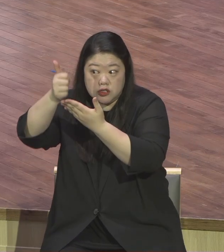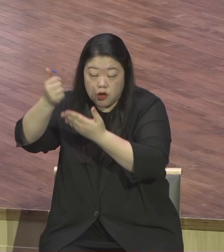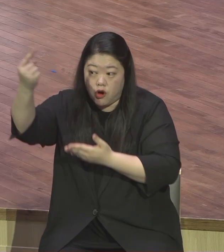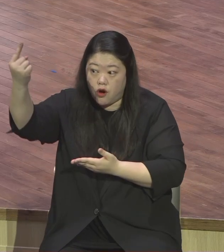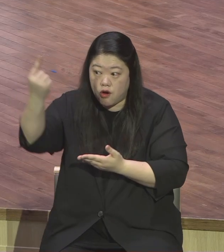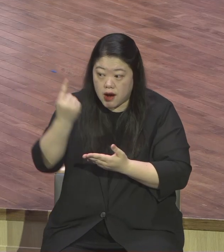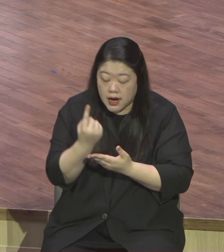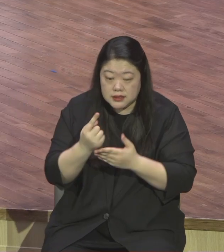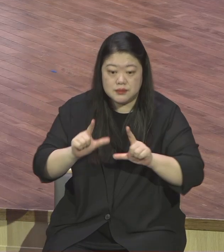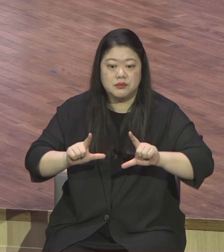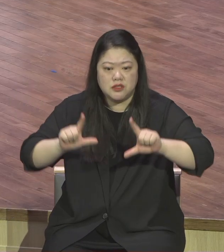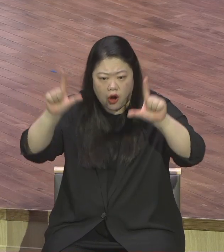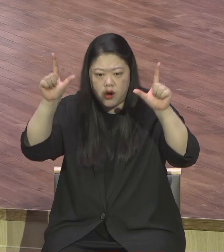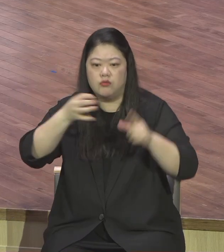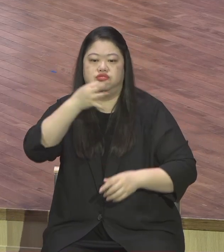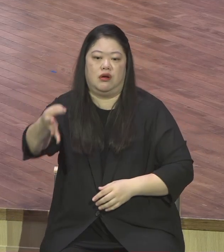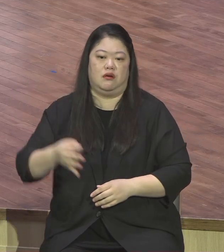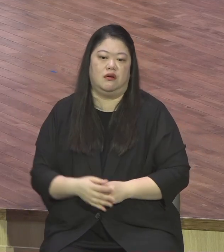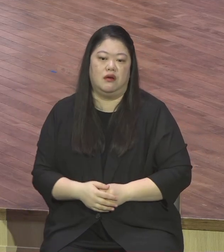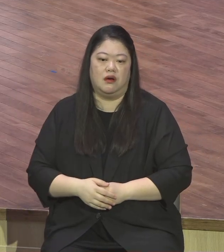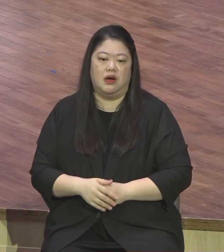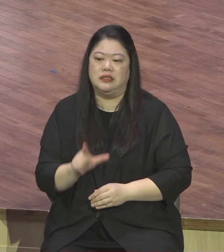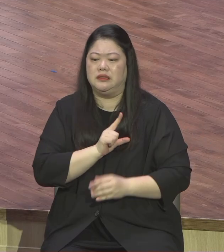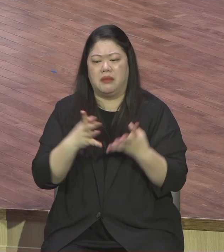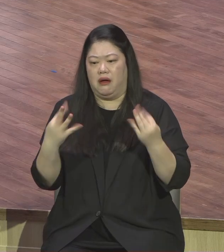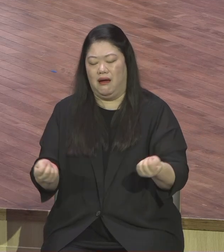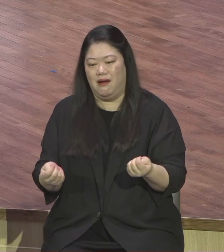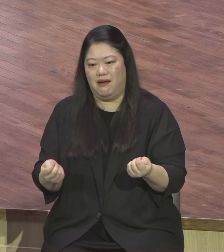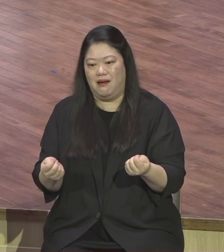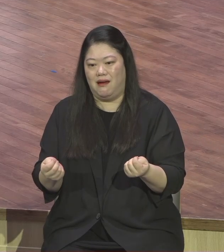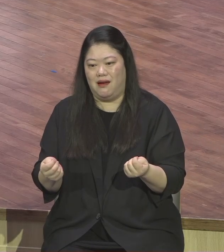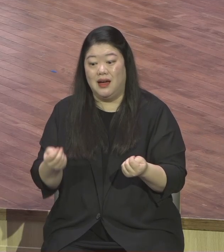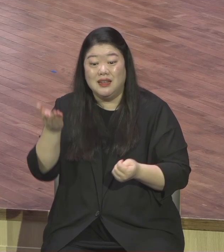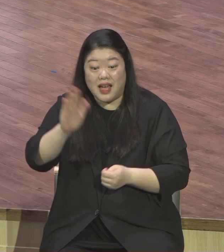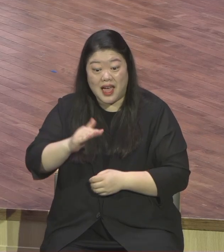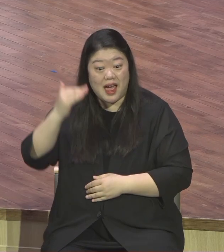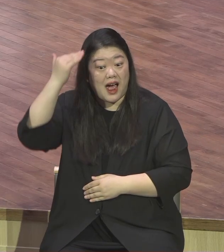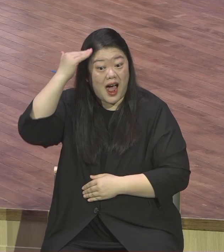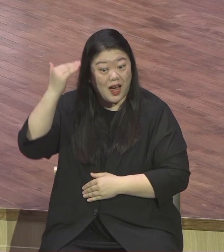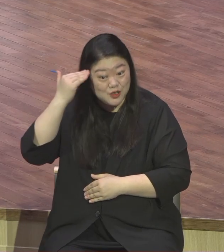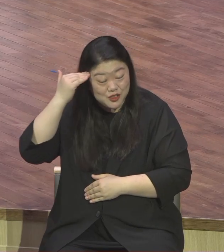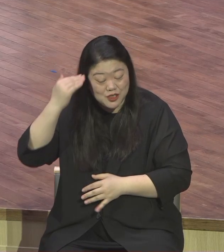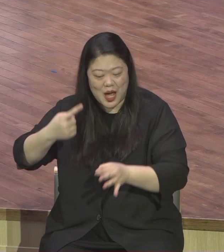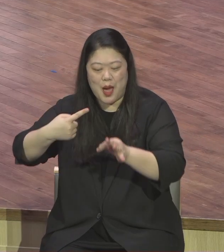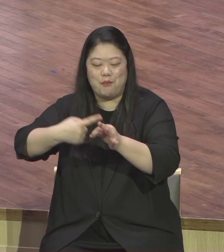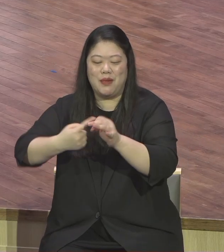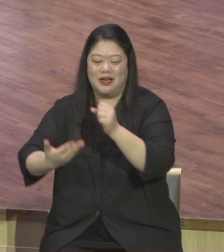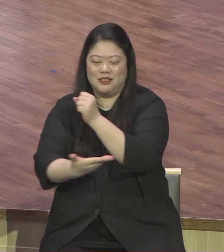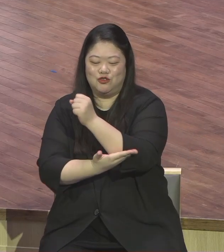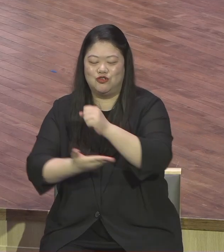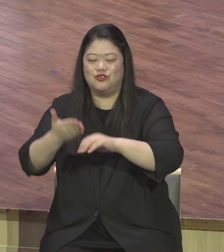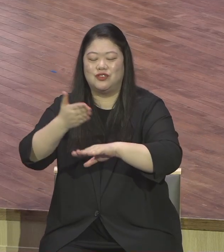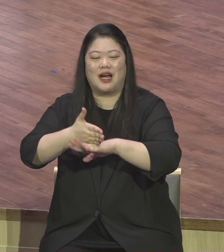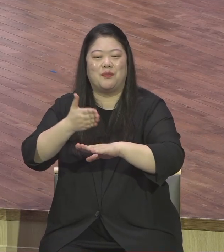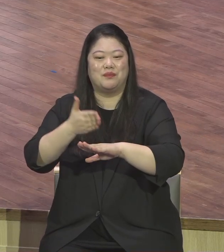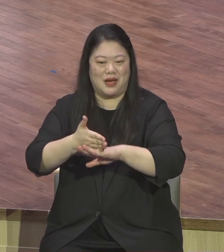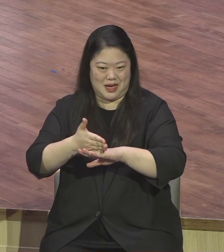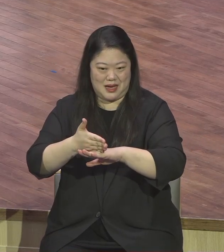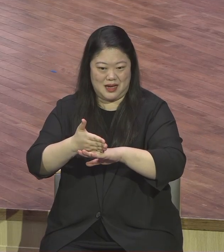한국교회에서는 맥주절을 하나님 앞에 한 해의 절반이 끝나고